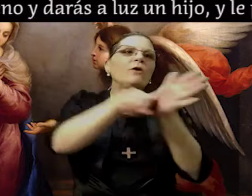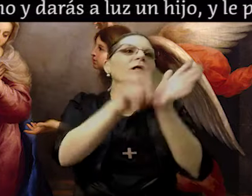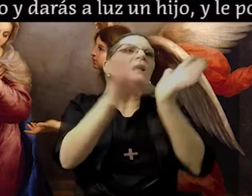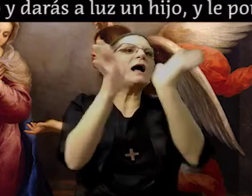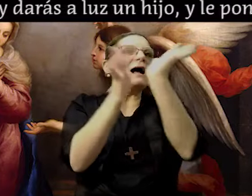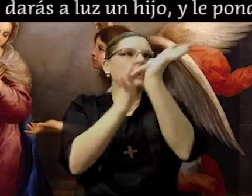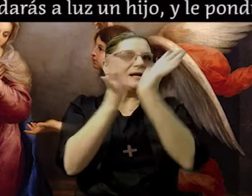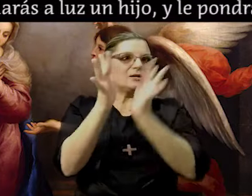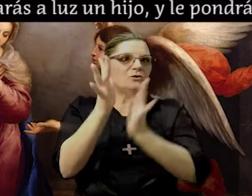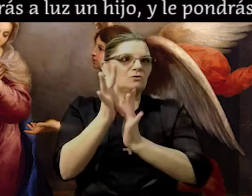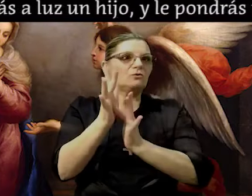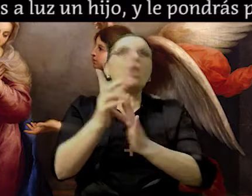Jesús.